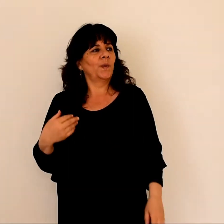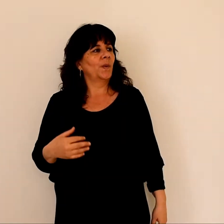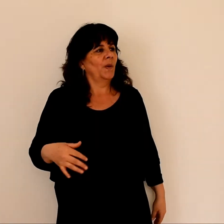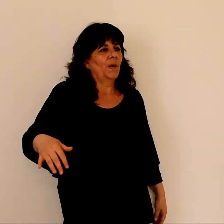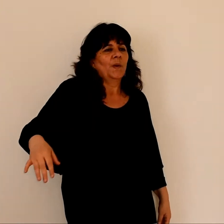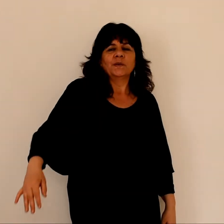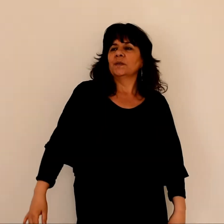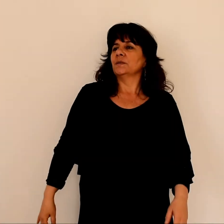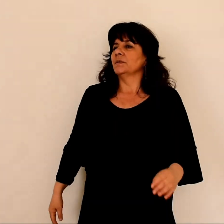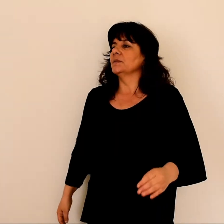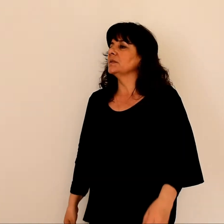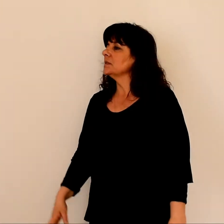qui vient des hommes